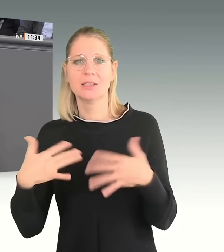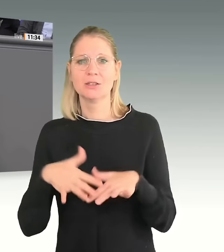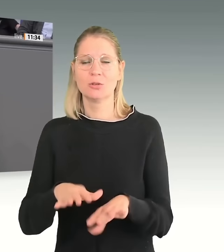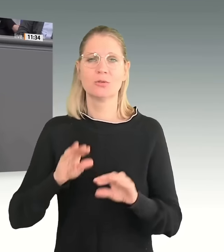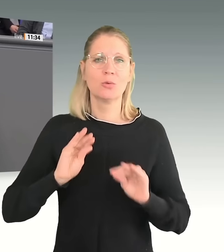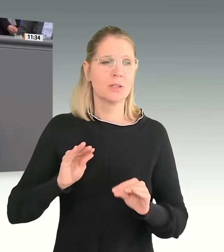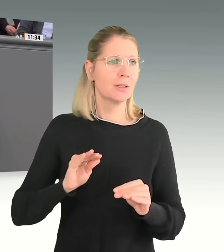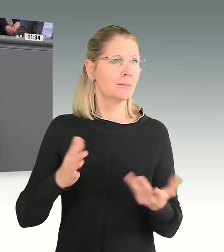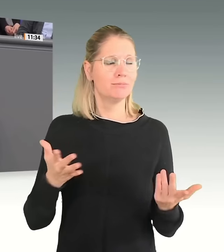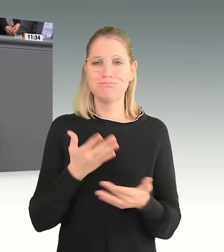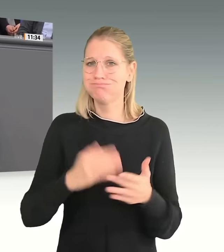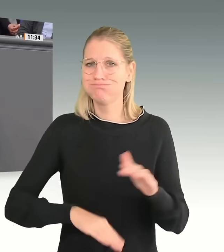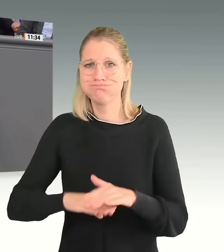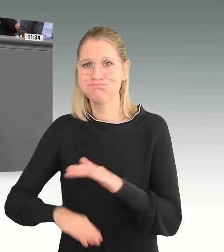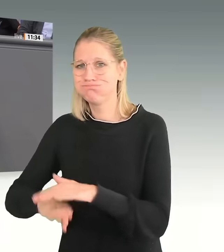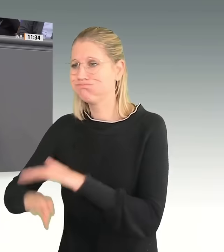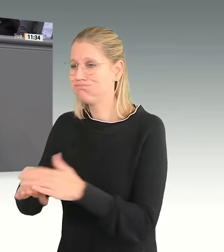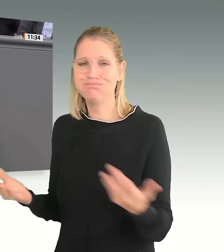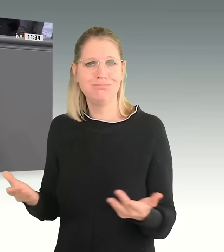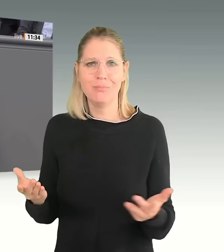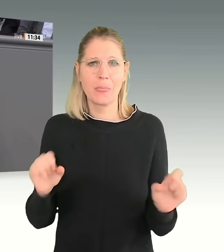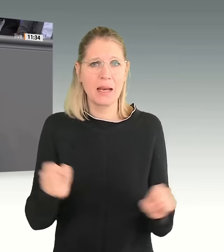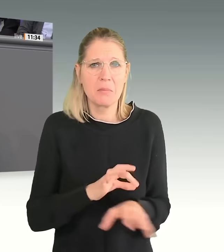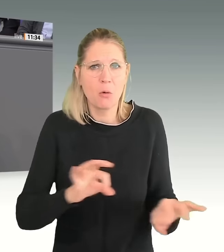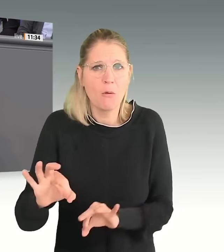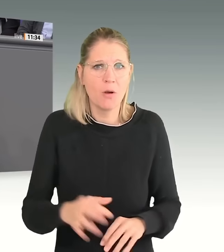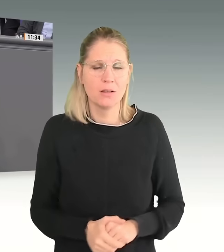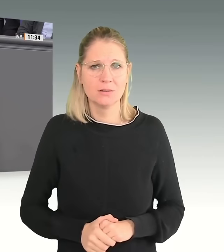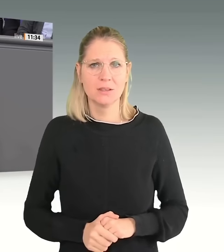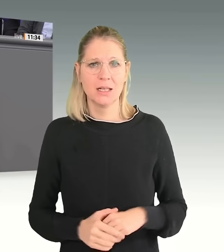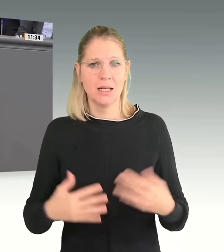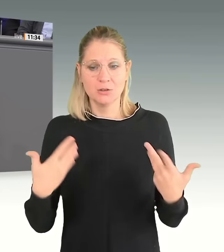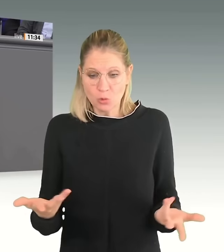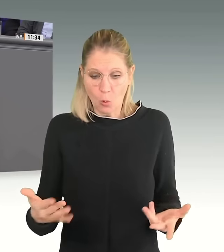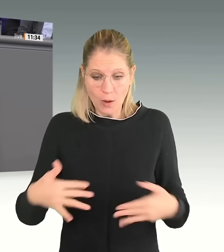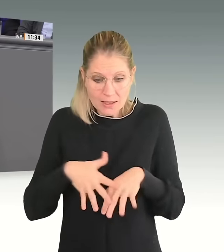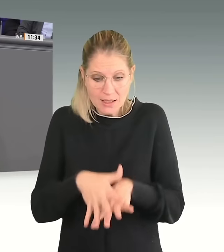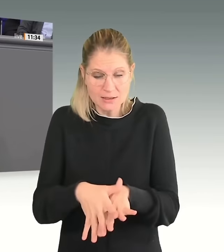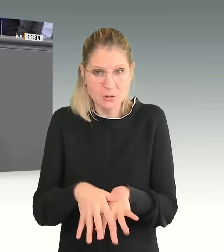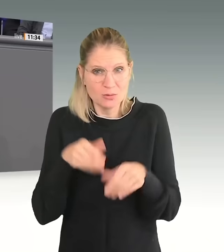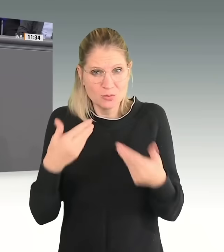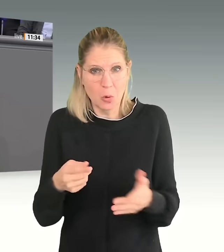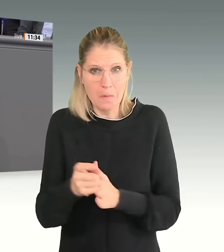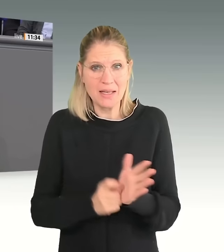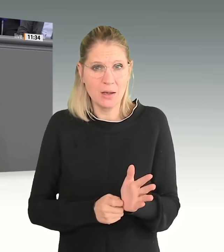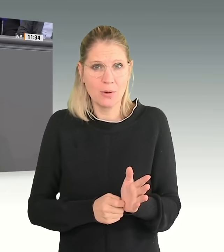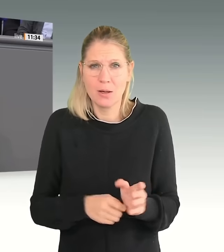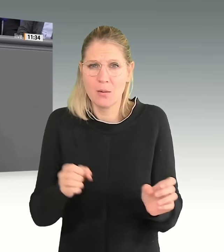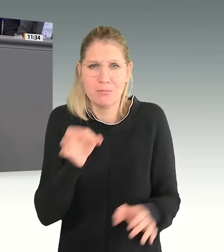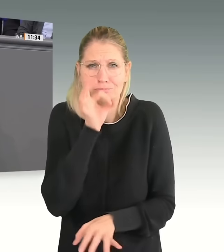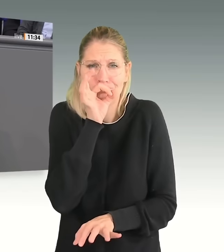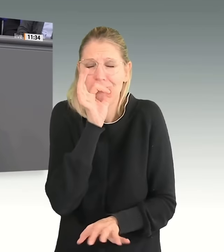angemessener Zahl durchgeführt werden. Integration ist unter diesen Bedingungen einfach nicht möglich.